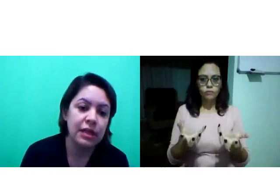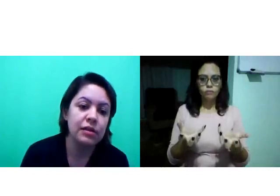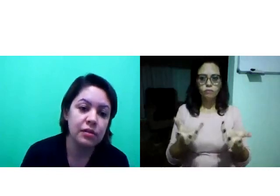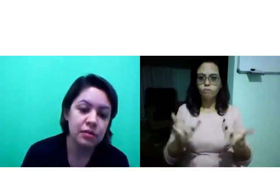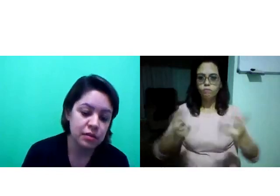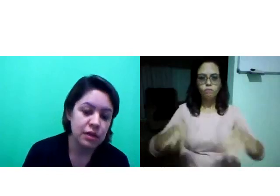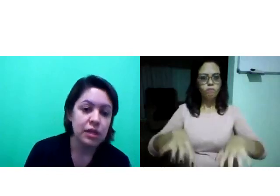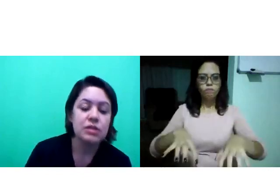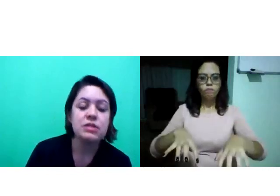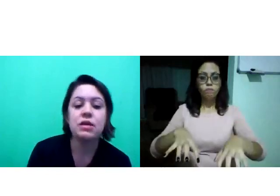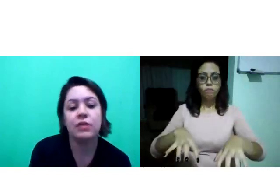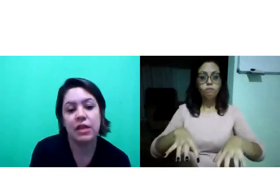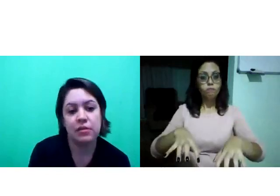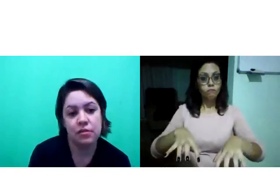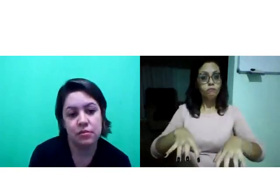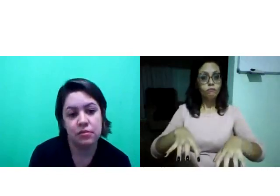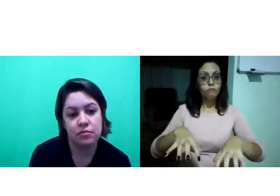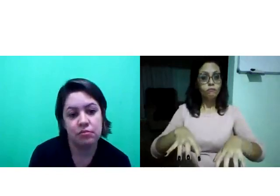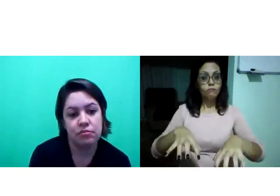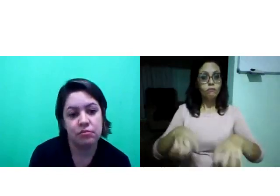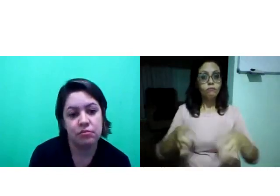Querer. Não querer.